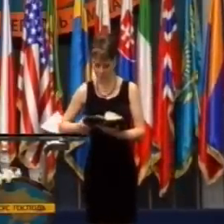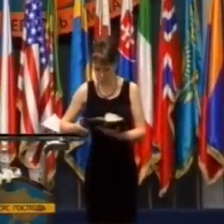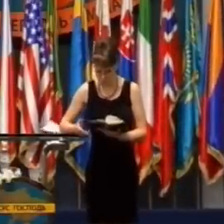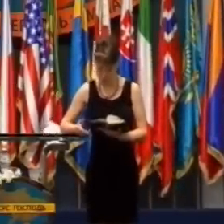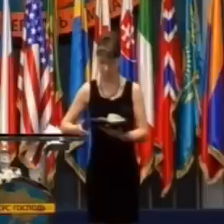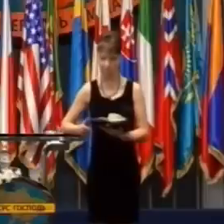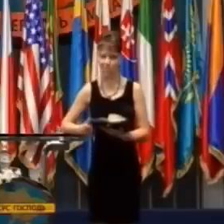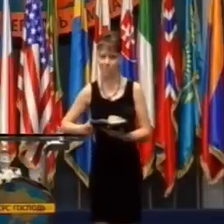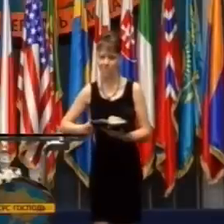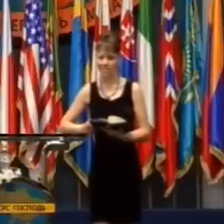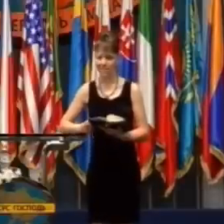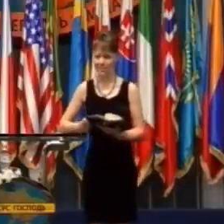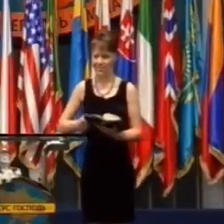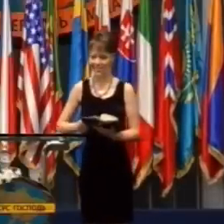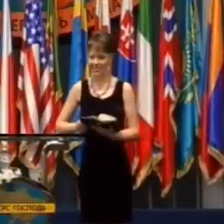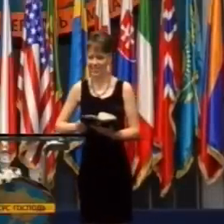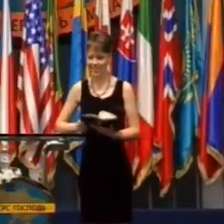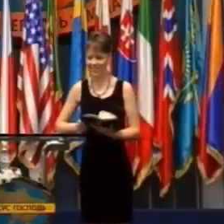Pamätajte si to.